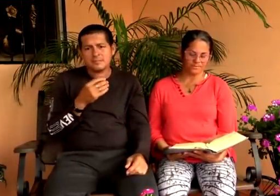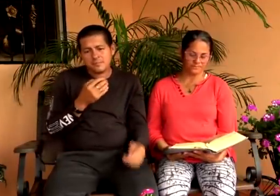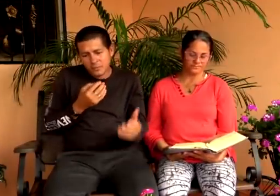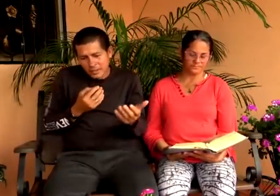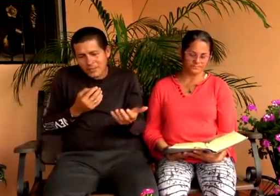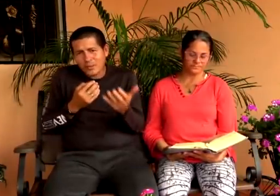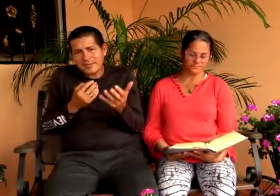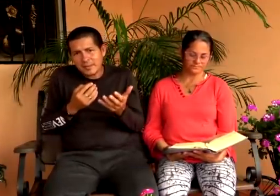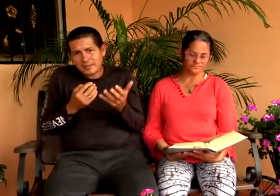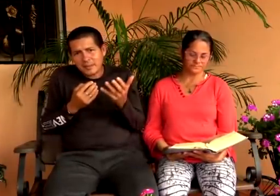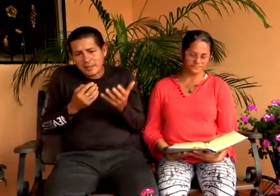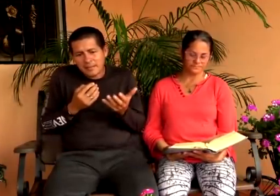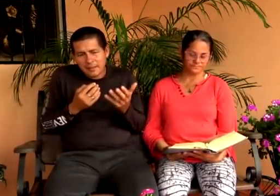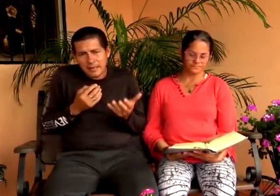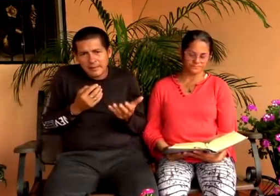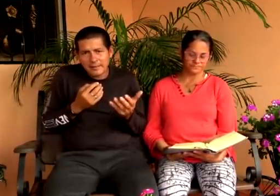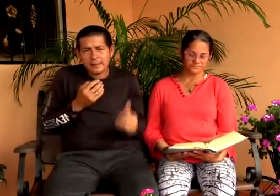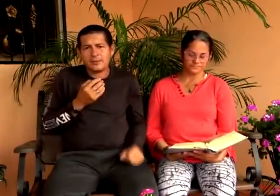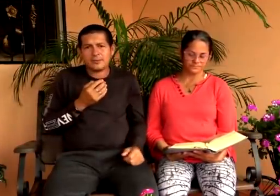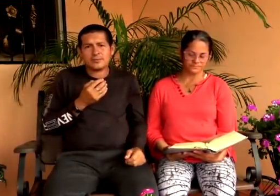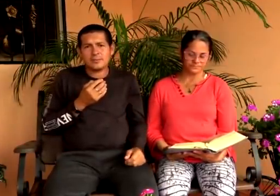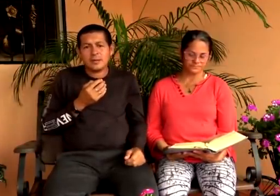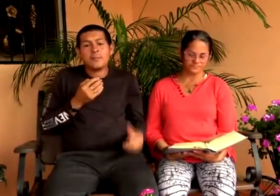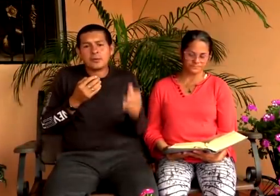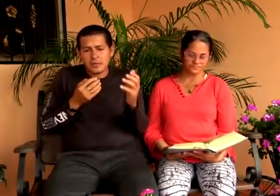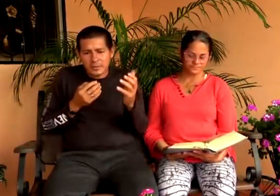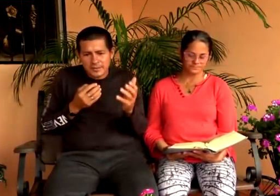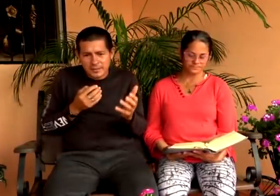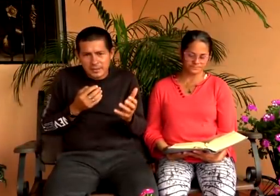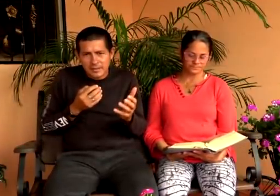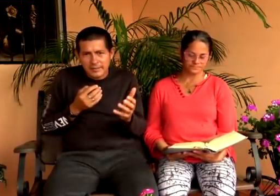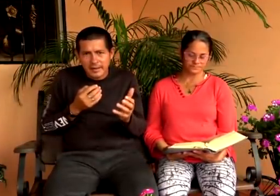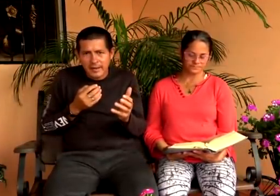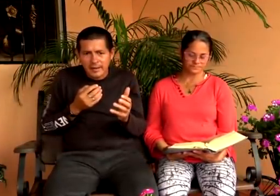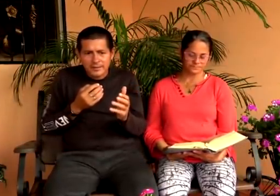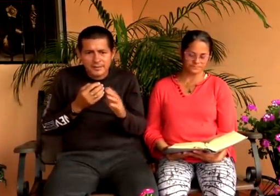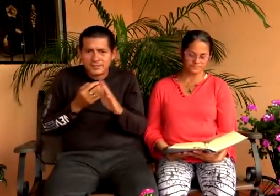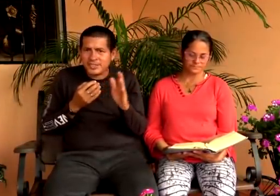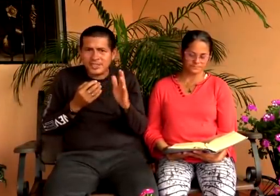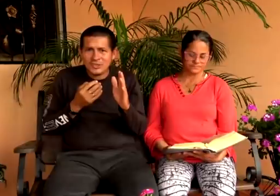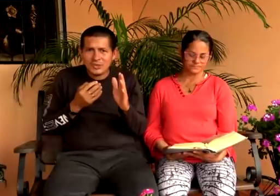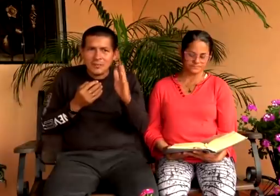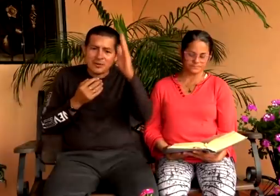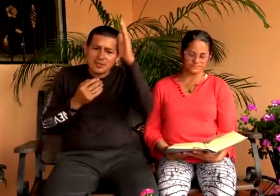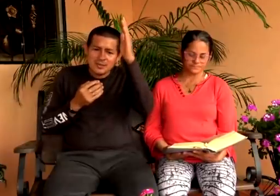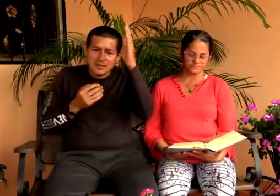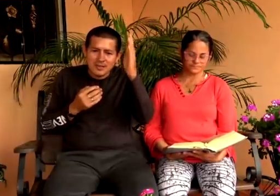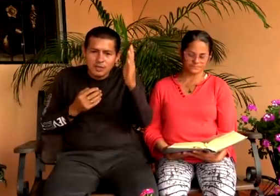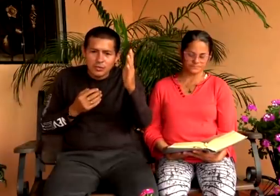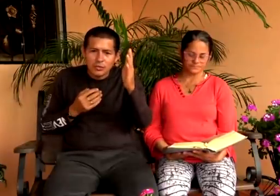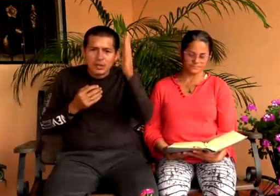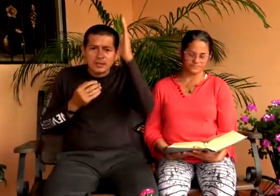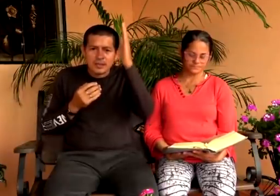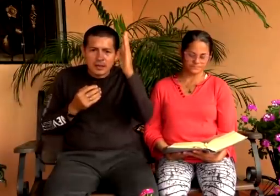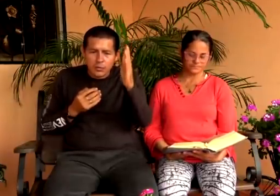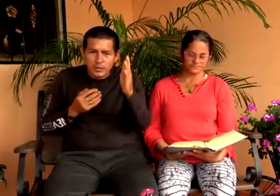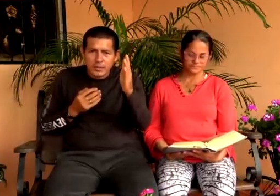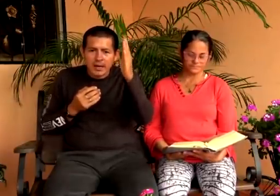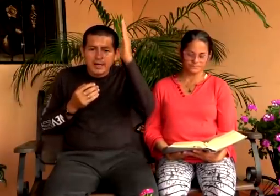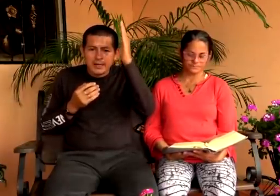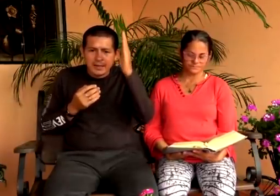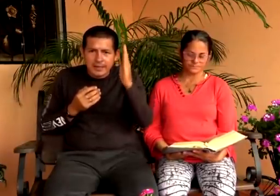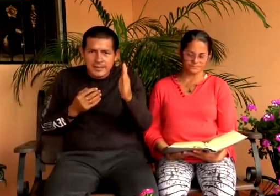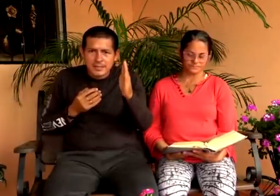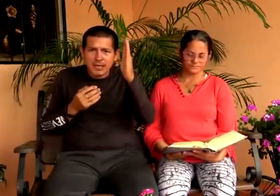porque no aceptan la palabra de dios porque no aceptan la verdad sencillo porque se han ido de la